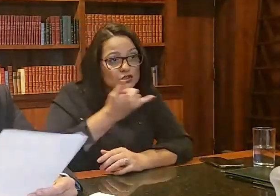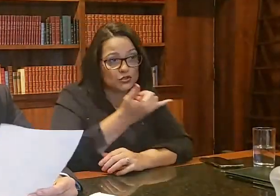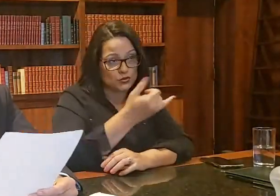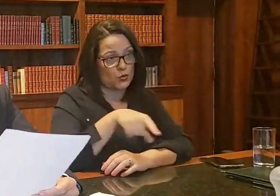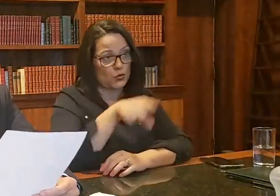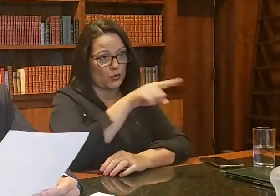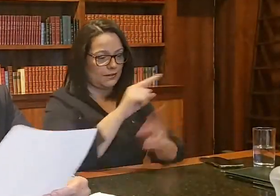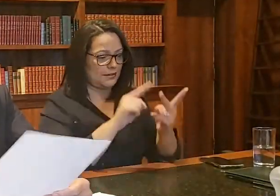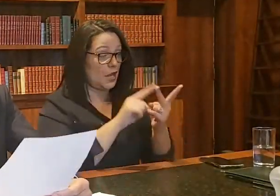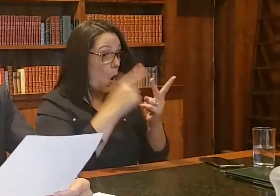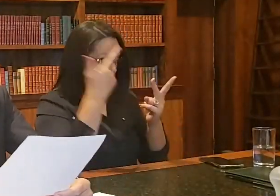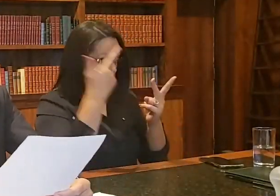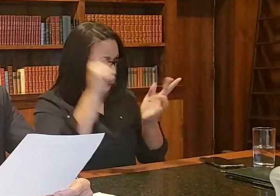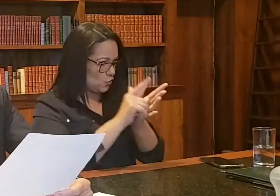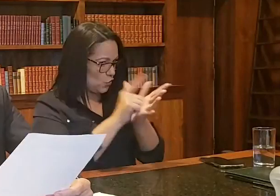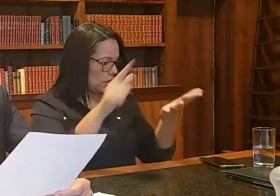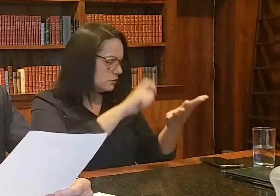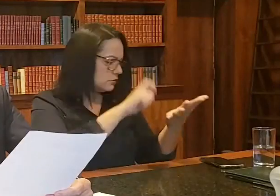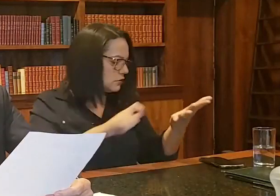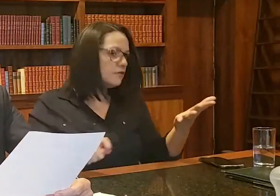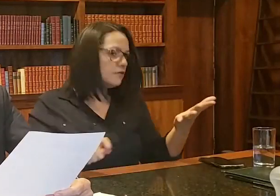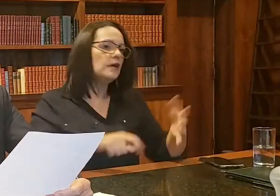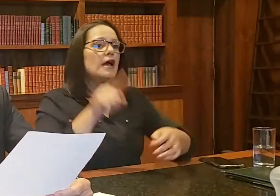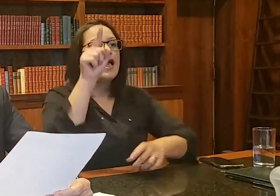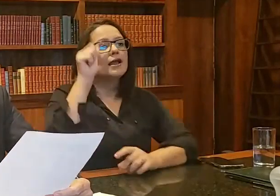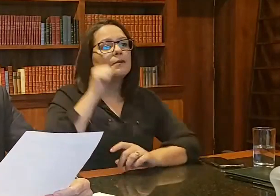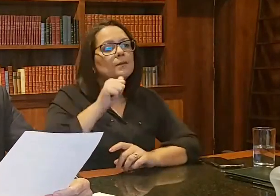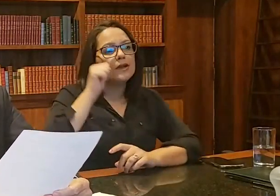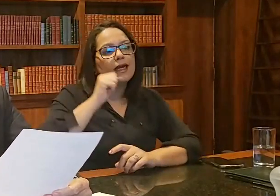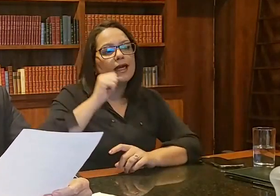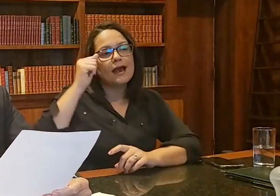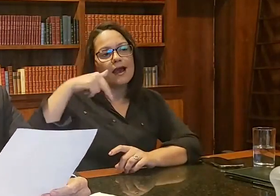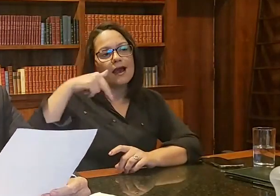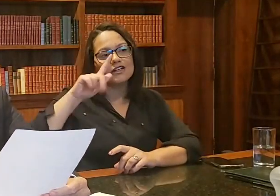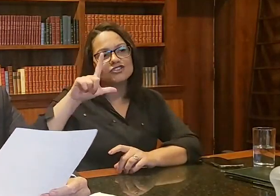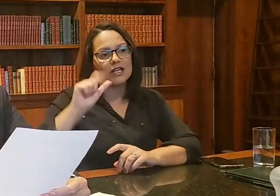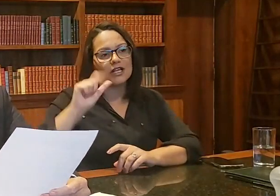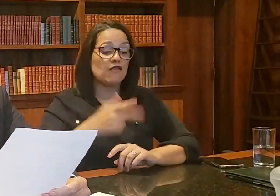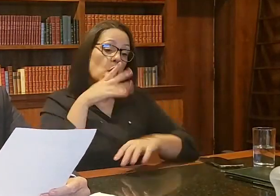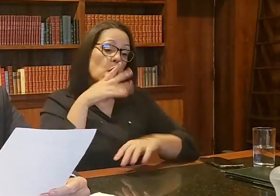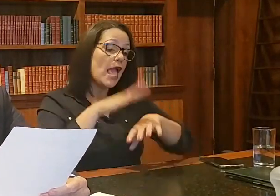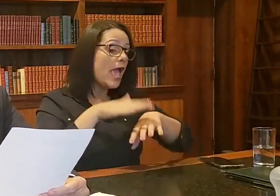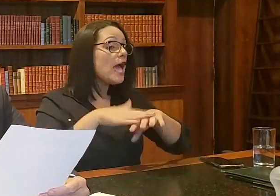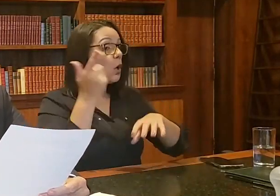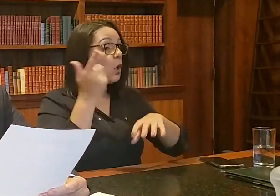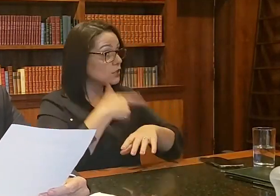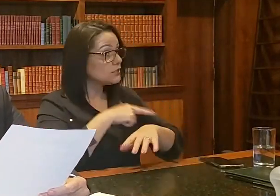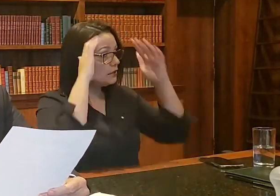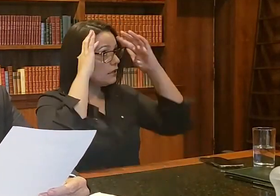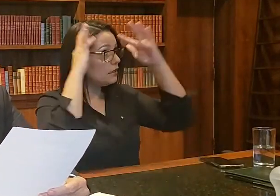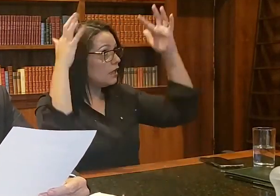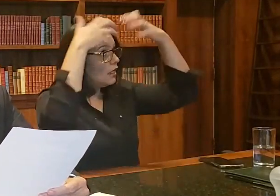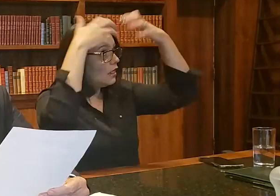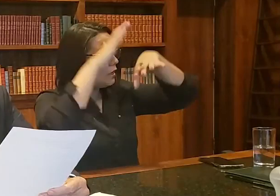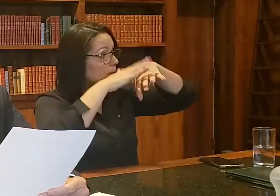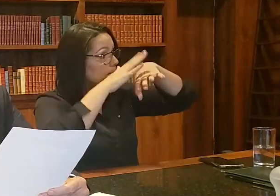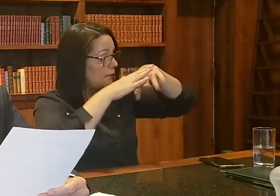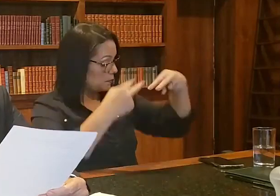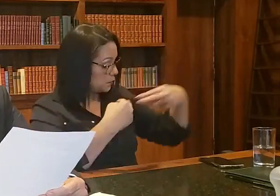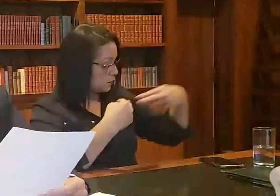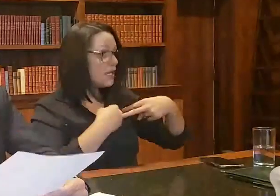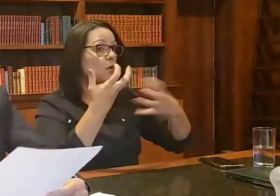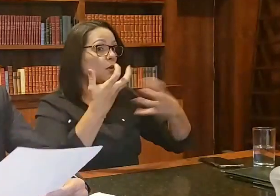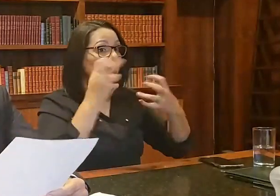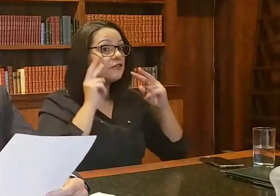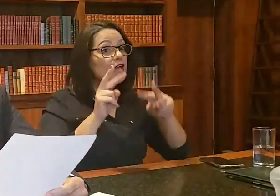Outro jornal escreveu que esse gesto demonstra a capacidade de autorreflexão, que gostaríamos de ver também